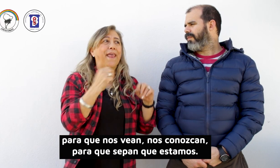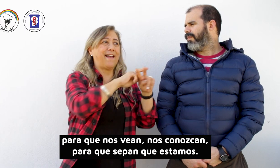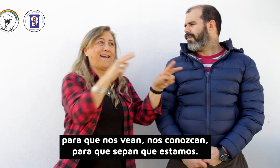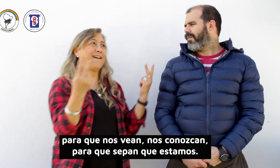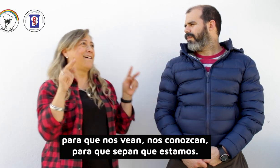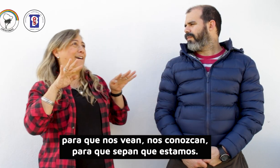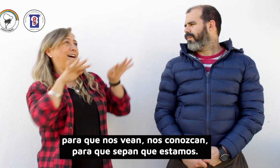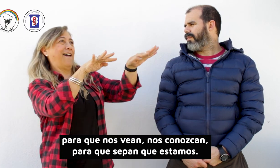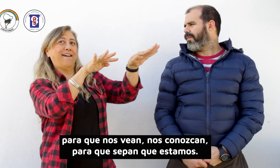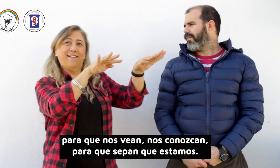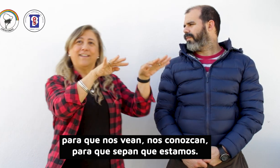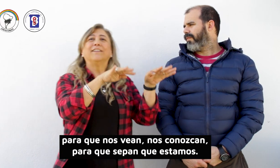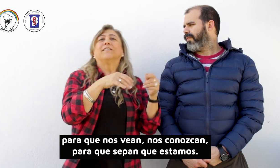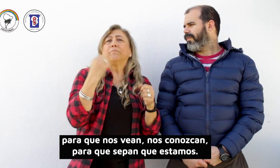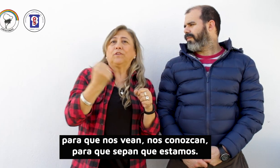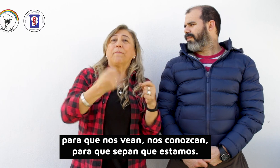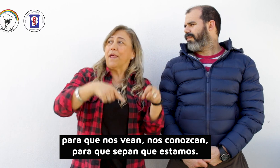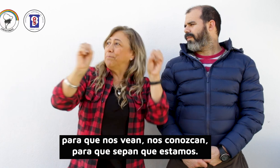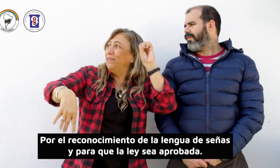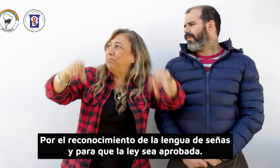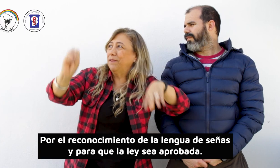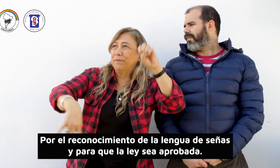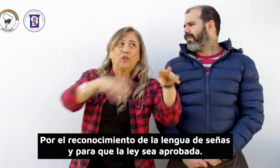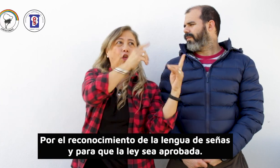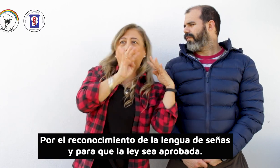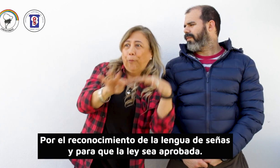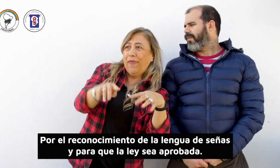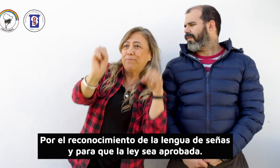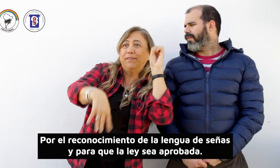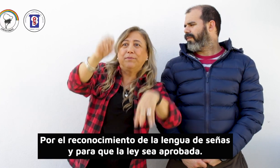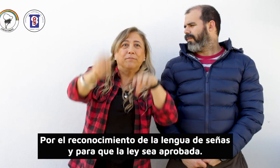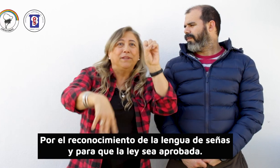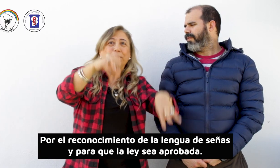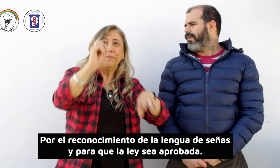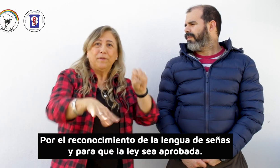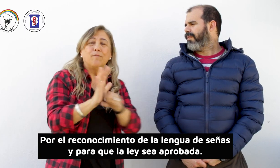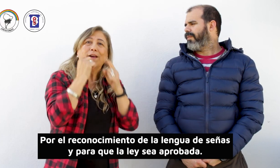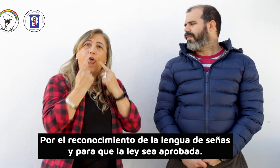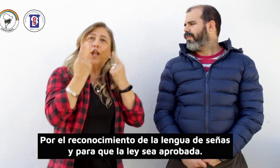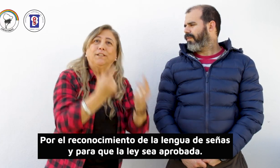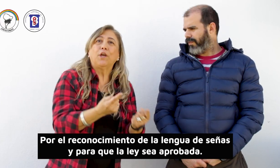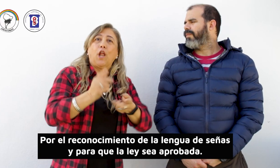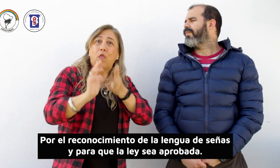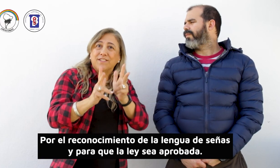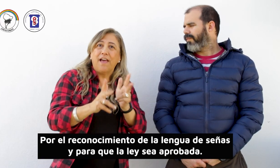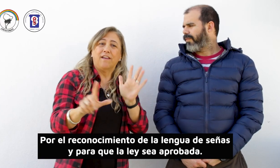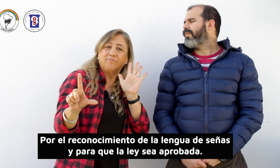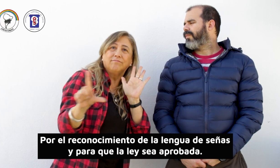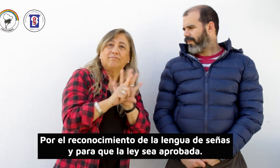conozcan, para que sepan que estamos. Por el reconocimiento de la lengua de señas y para que la ley sea